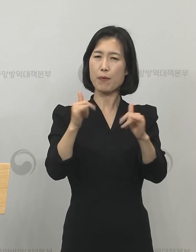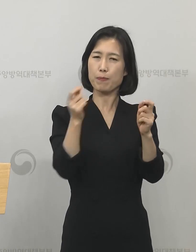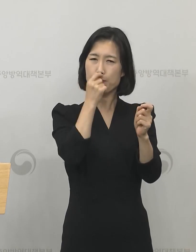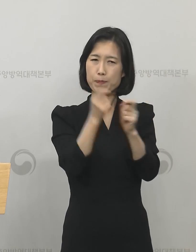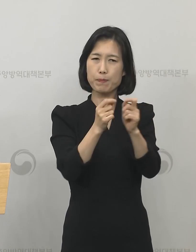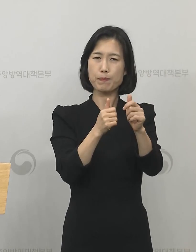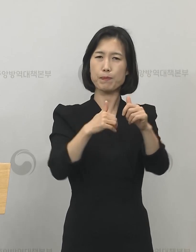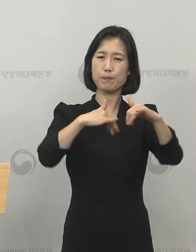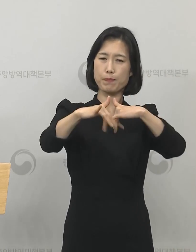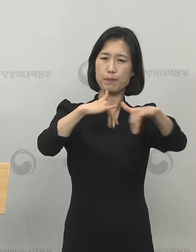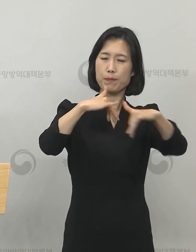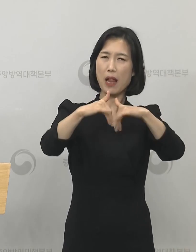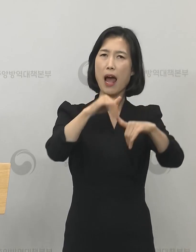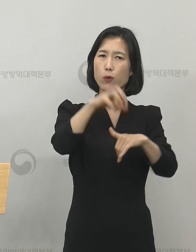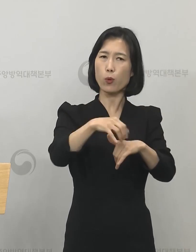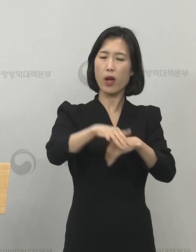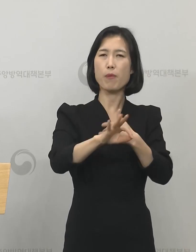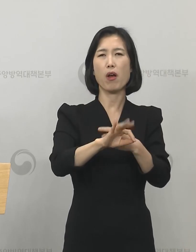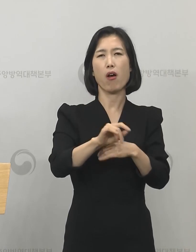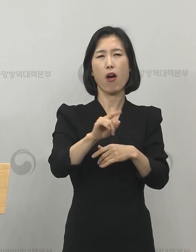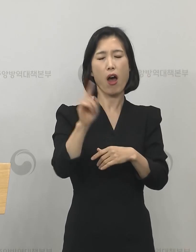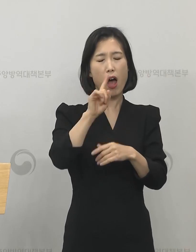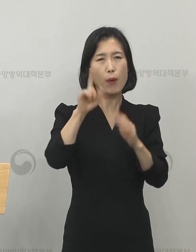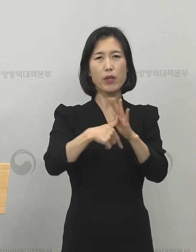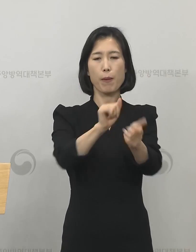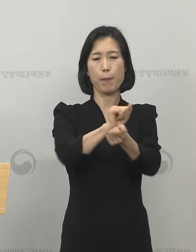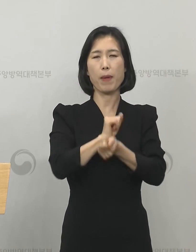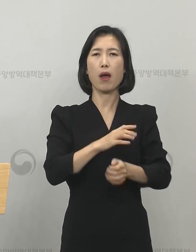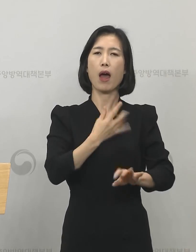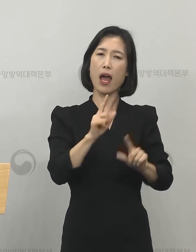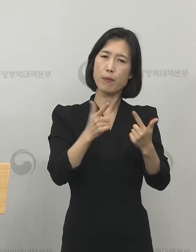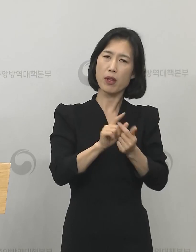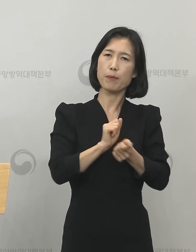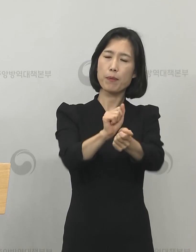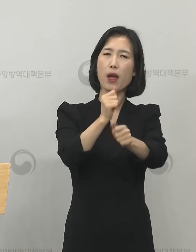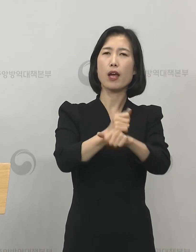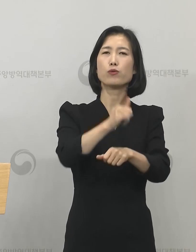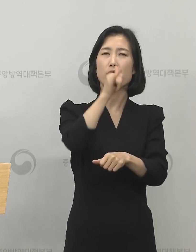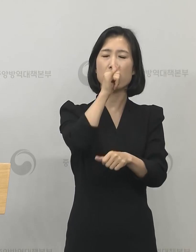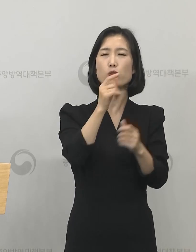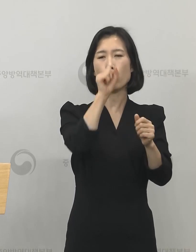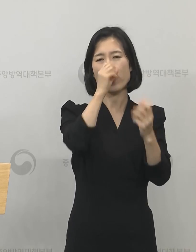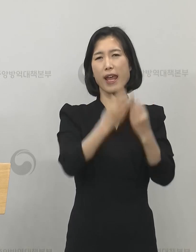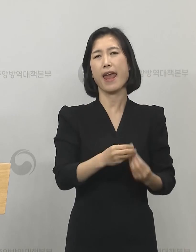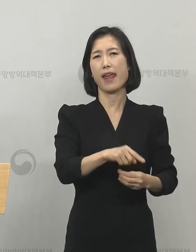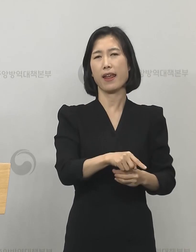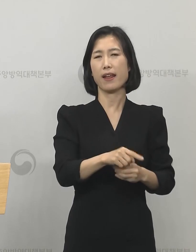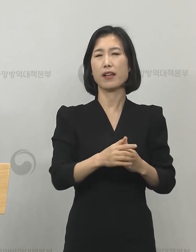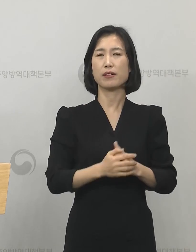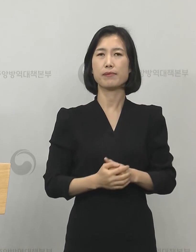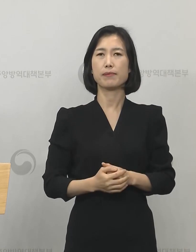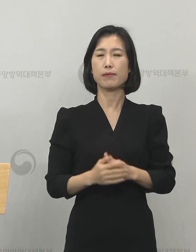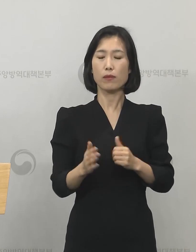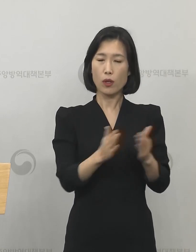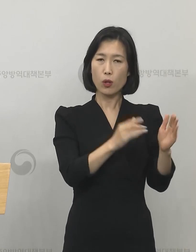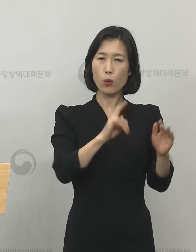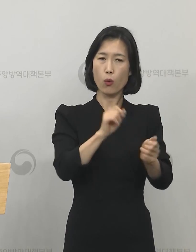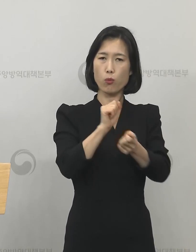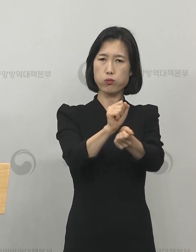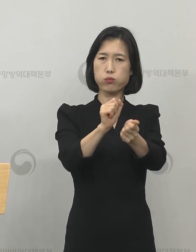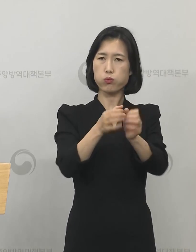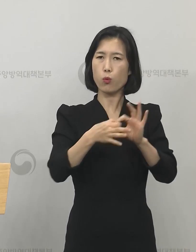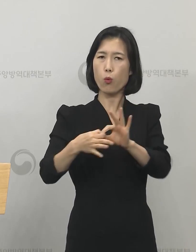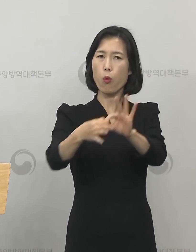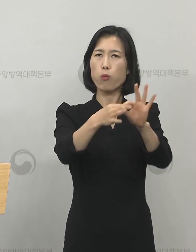접촉을 통해서 언제든지 감염이 일어날 수 있다는 것을 여실히 보여주는 사례입니다. 또한 감염 경로를 알 수 없는